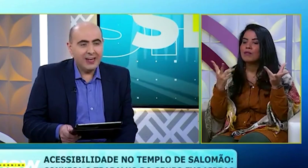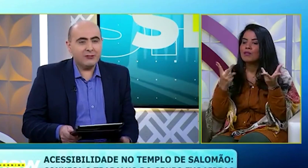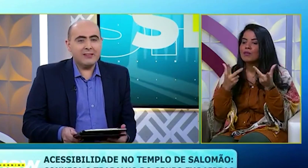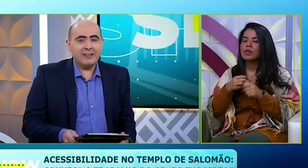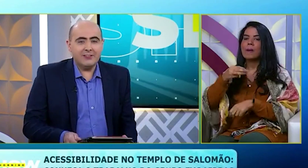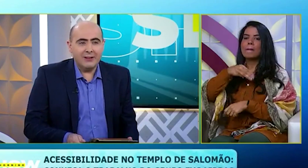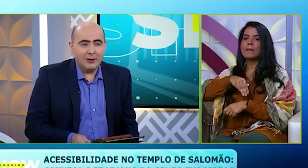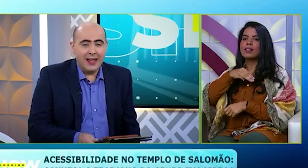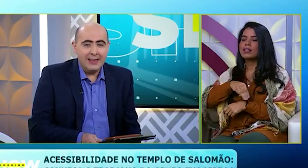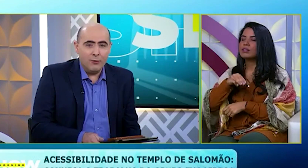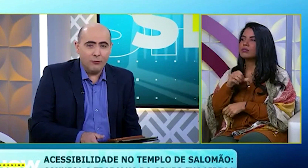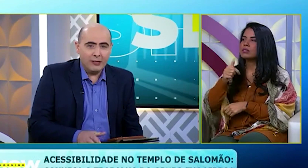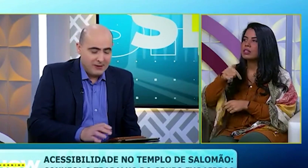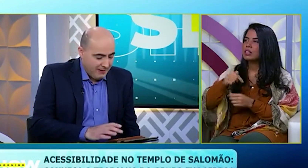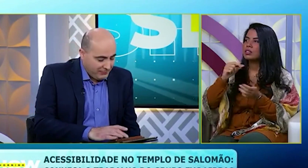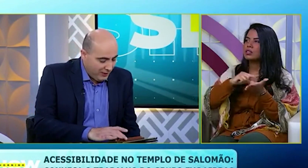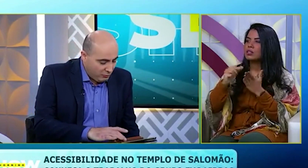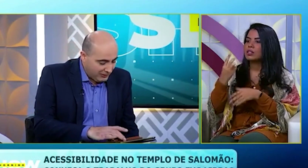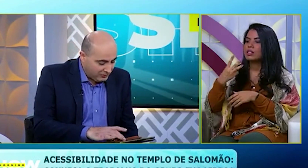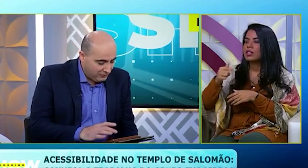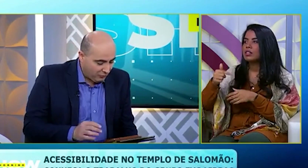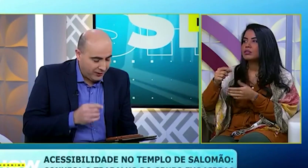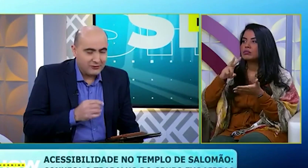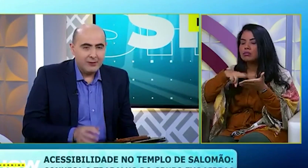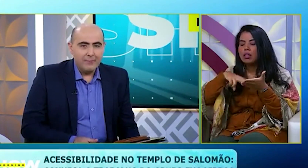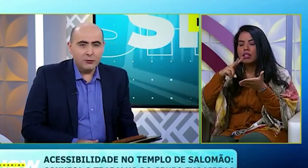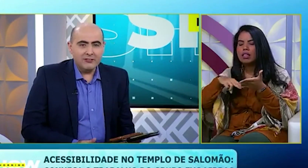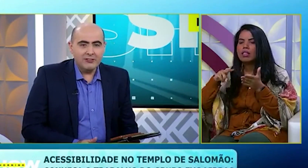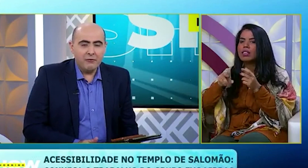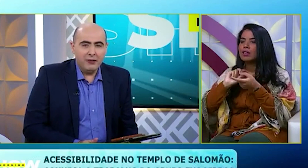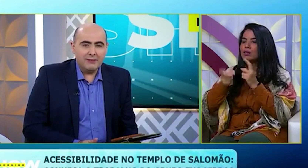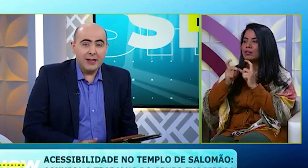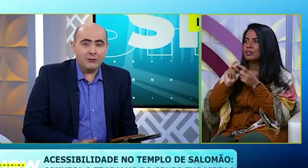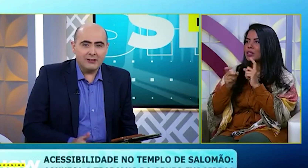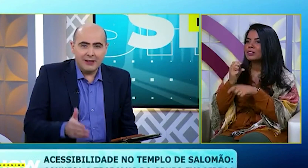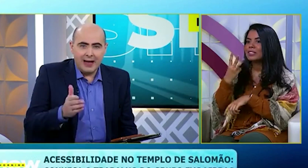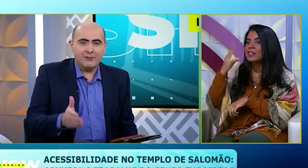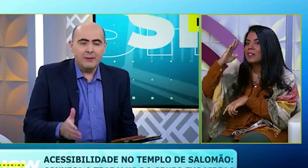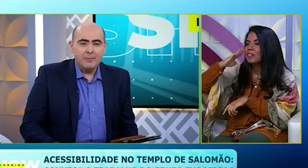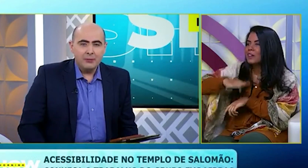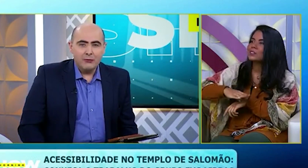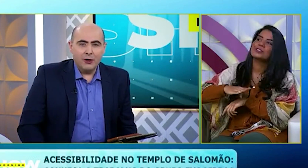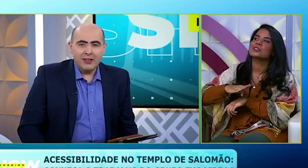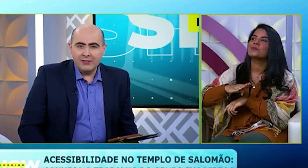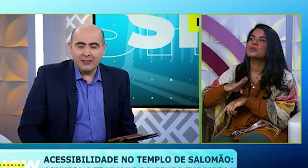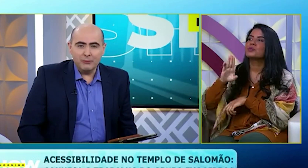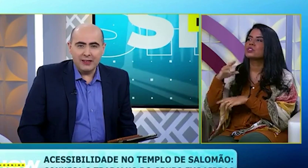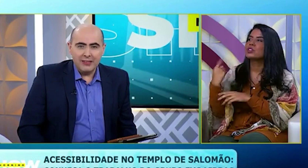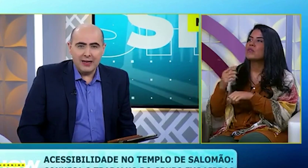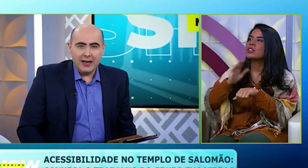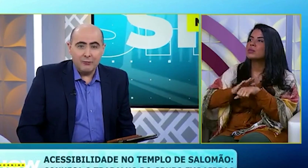Mateus 7,37. até li ontem, Na reunião das 15 horas, Toda sexta-feira, Três horas da tarde, Nós